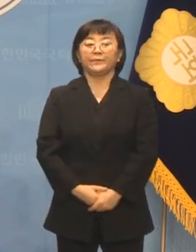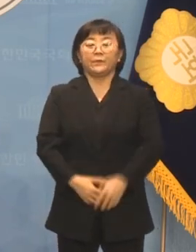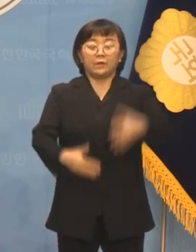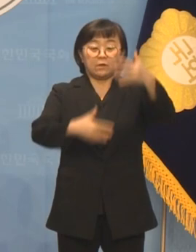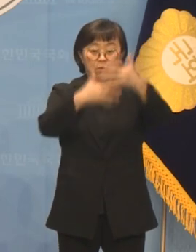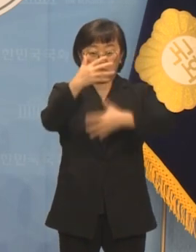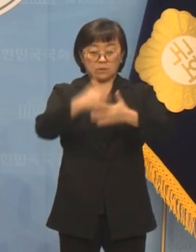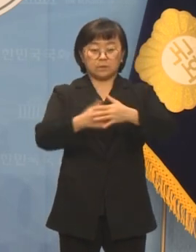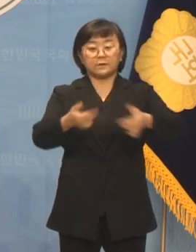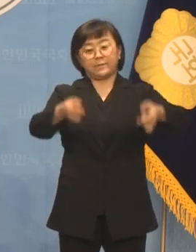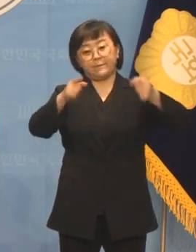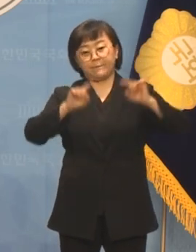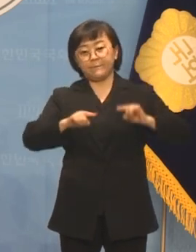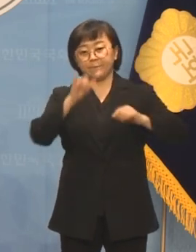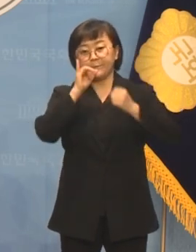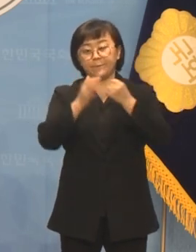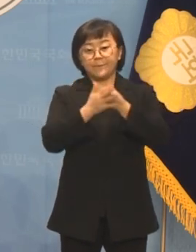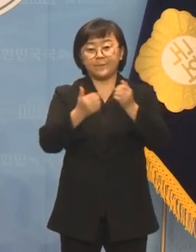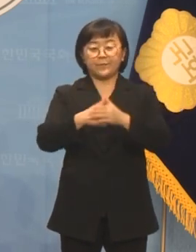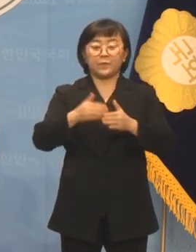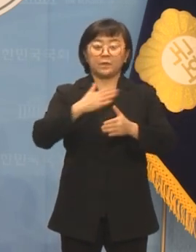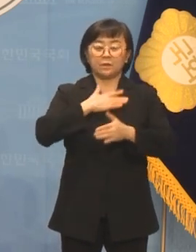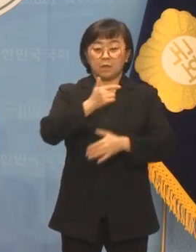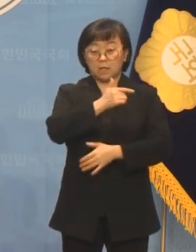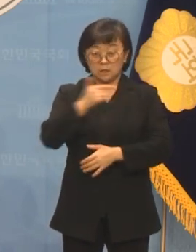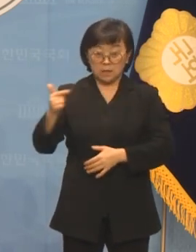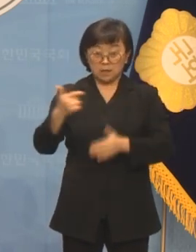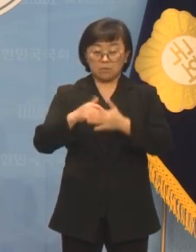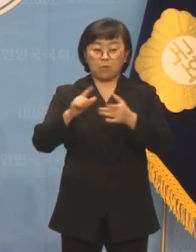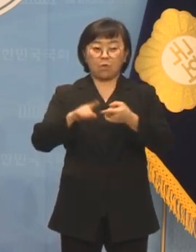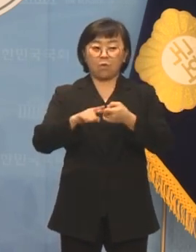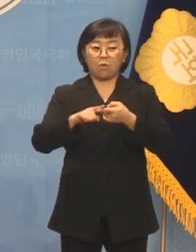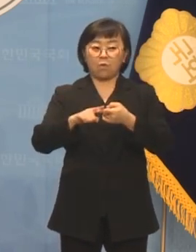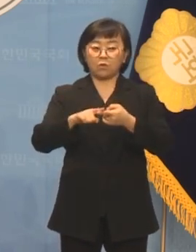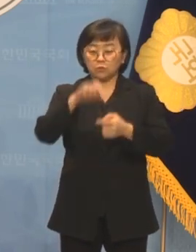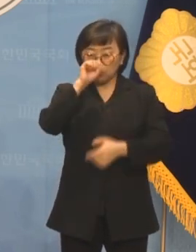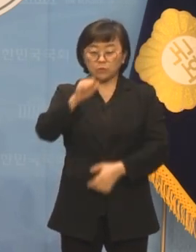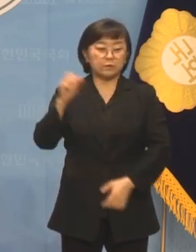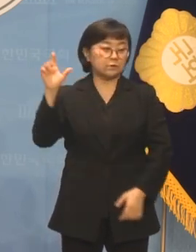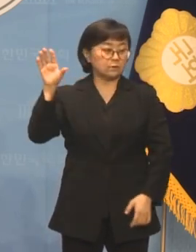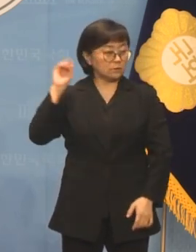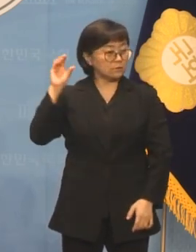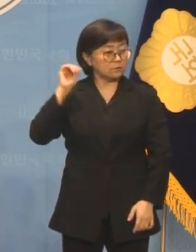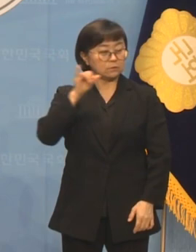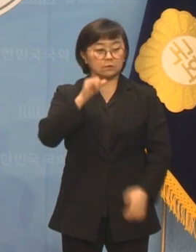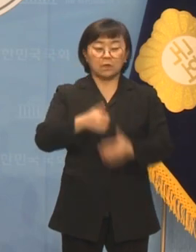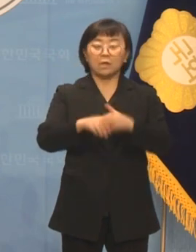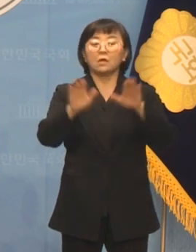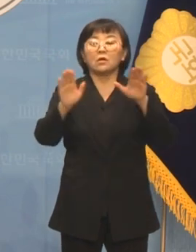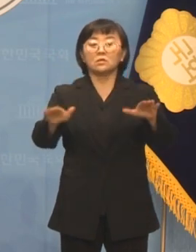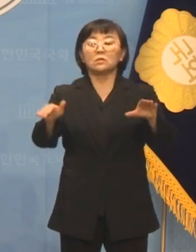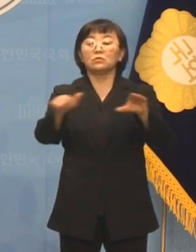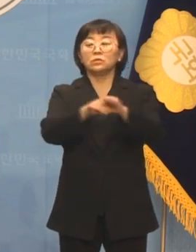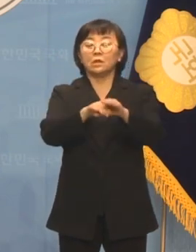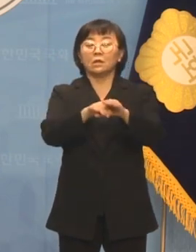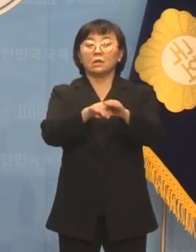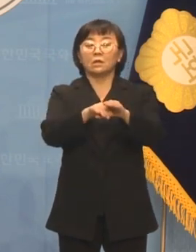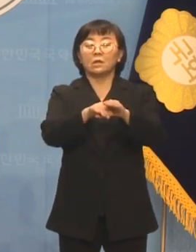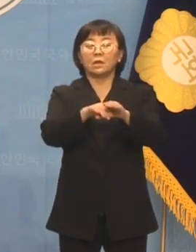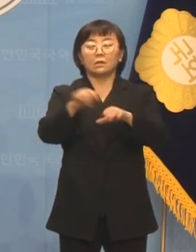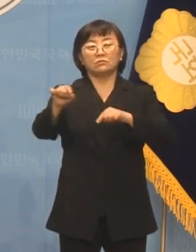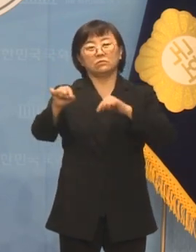영화제에 참석하면서 저는 굉장한 이야기를 들었습니다. 현재 문화 패권